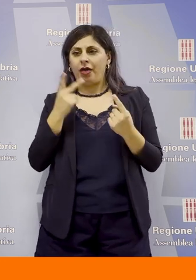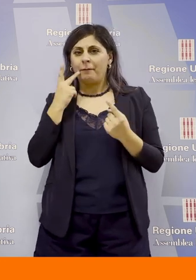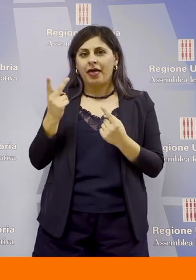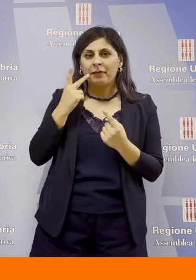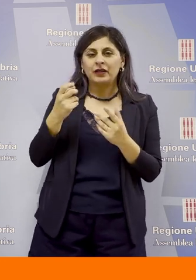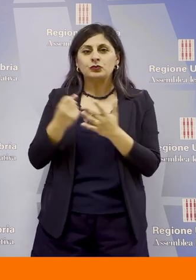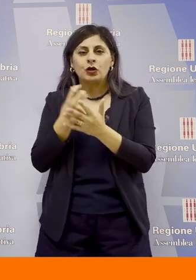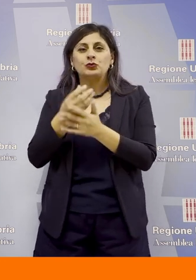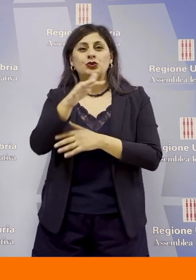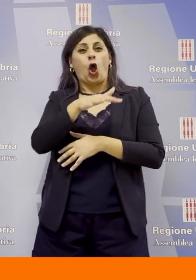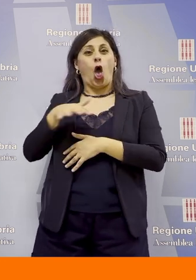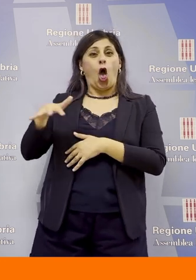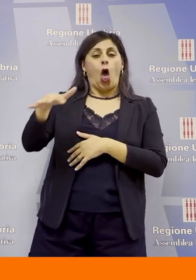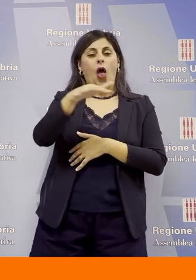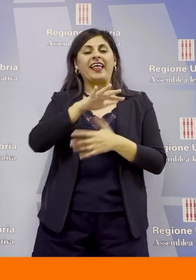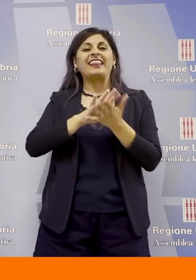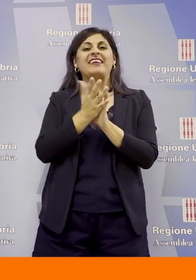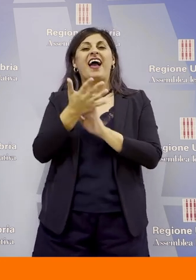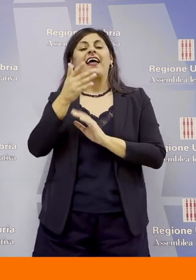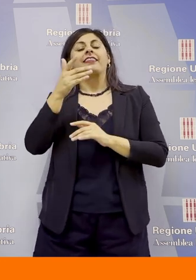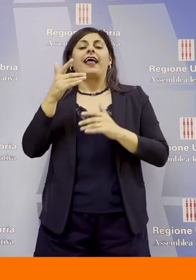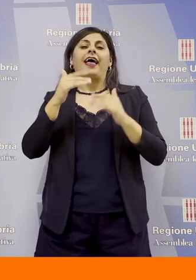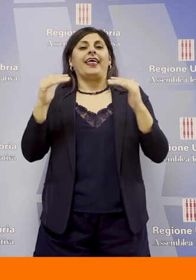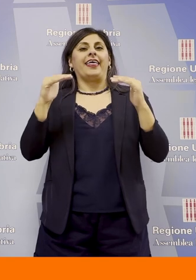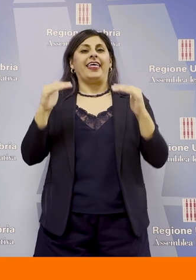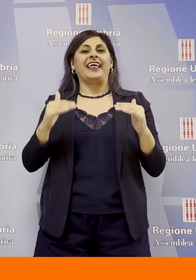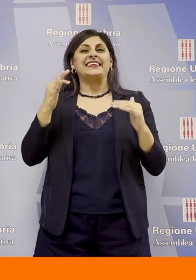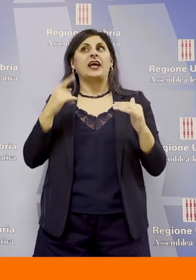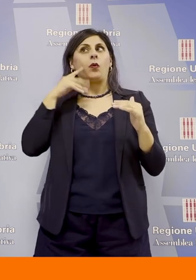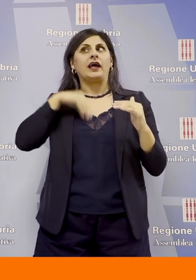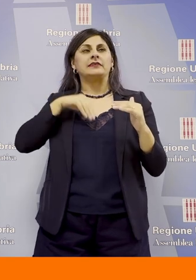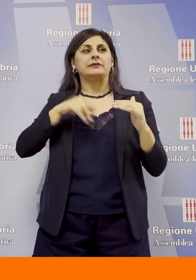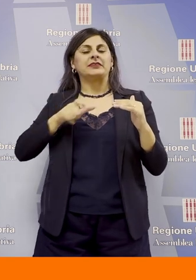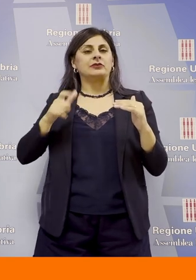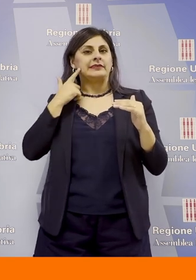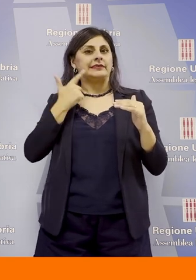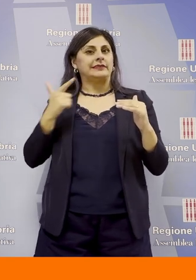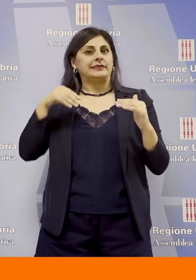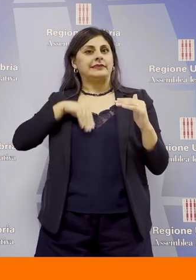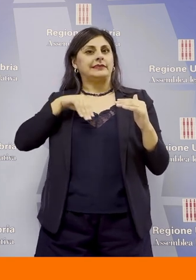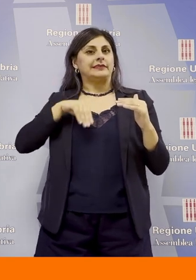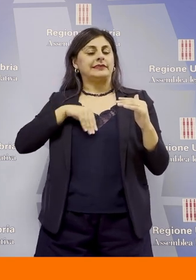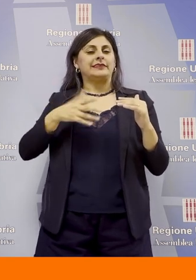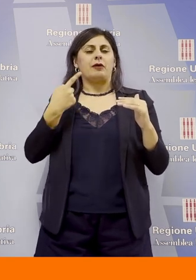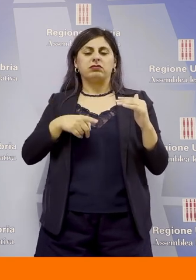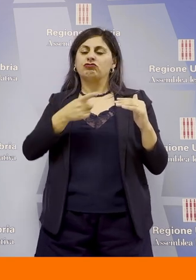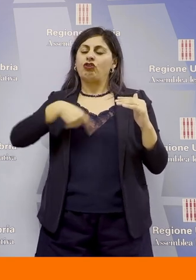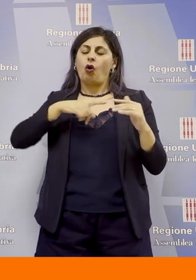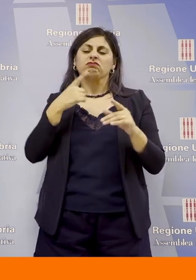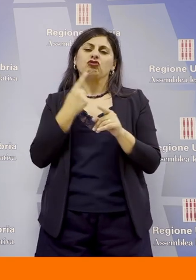in queste zone, diciamo, abbassano questa sticella, diciamo, della sicurezza percepita del cittadino, per la quale noi abbiamo il dovere, ovviamente,